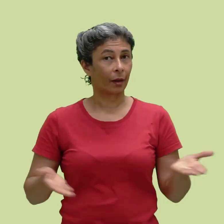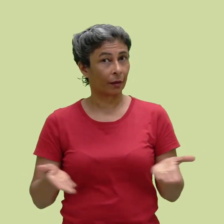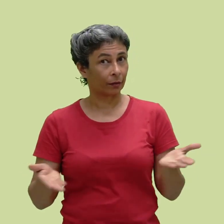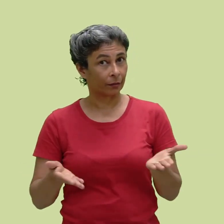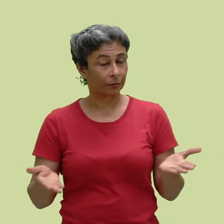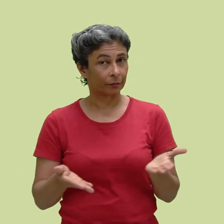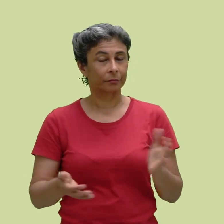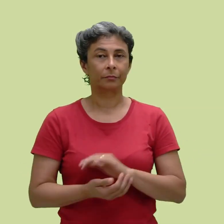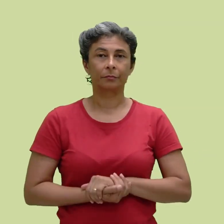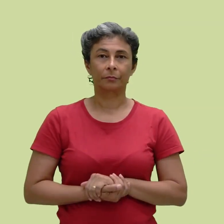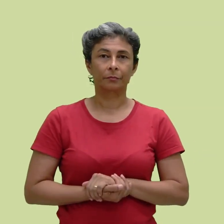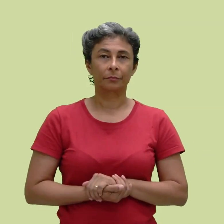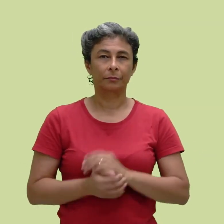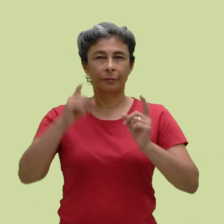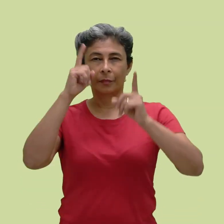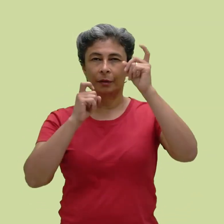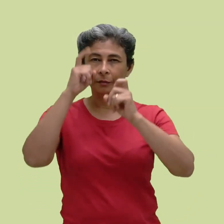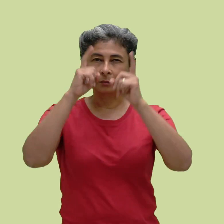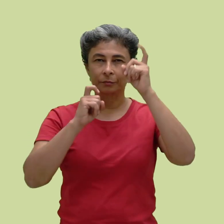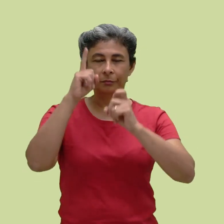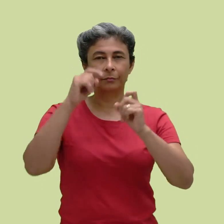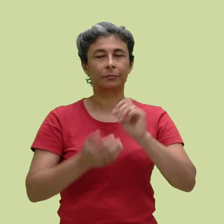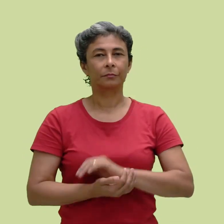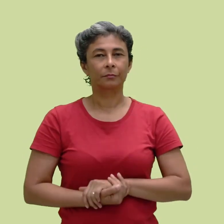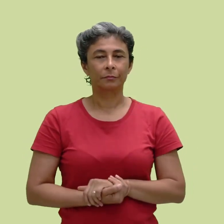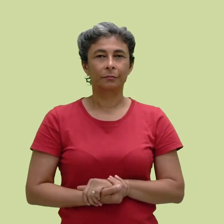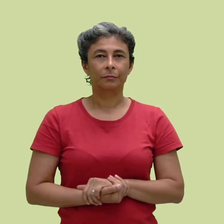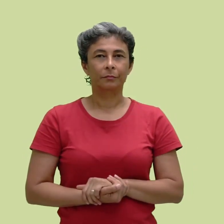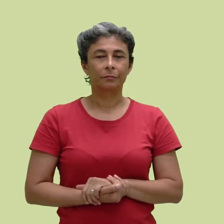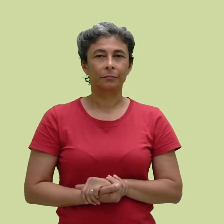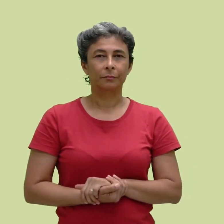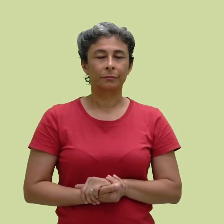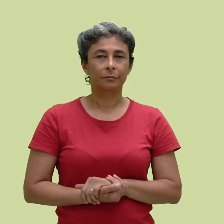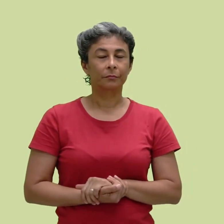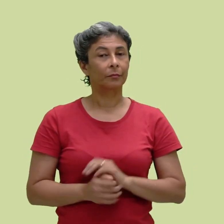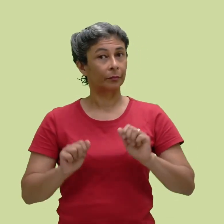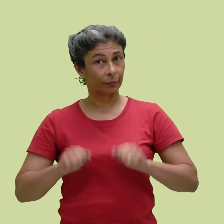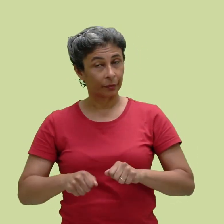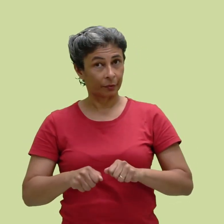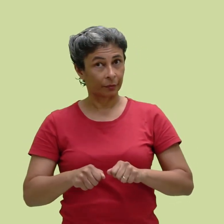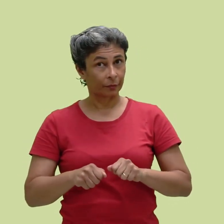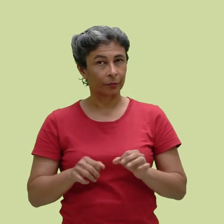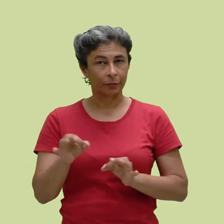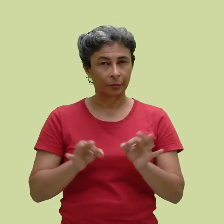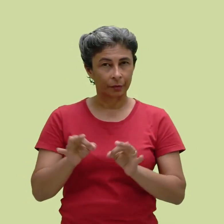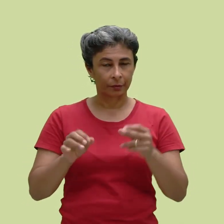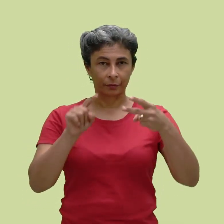E agora, chegamos em marcadores não manuais. A respeito deles, podemos